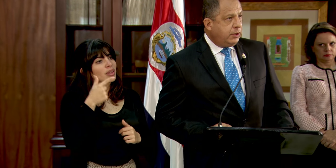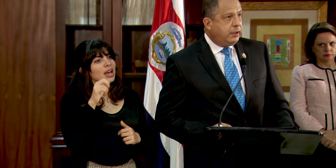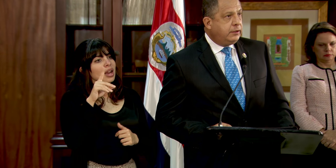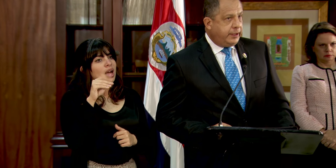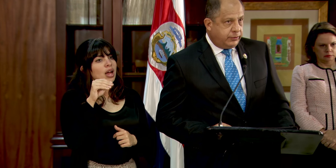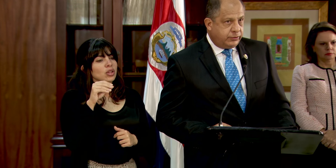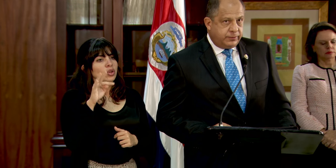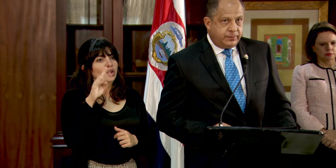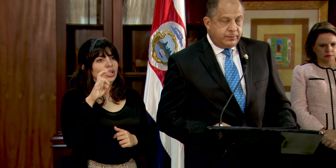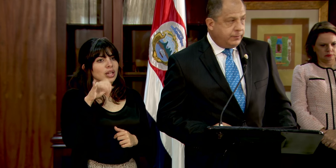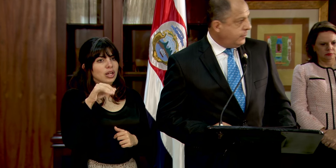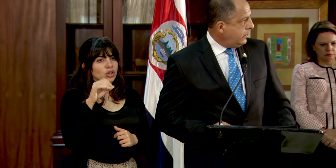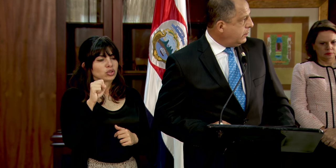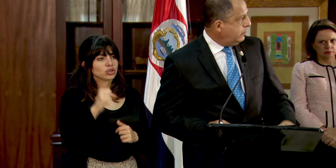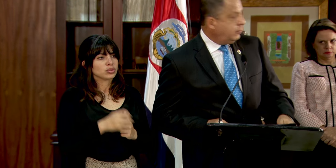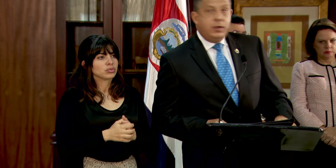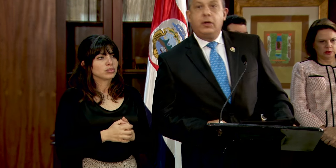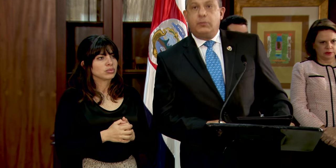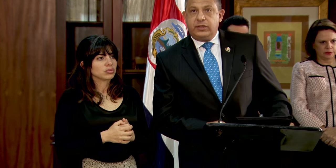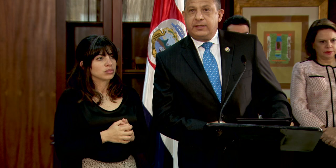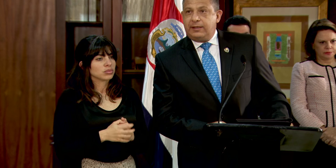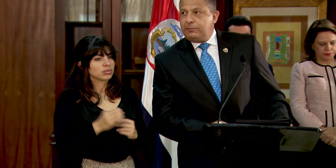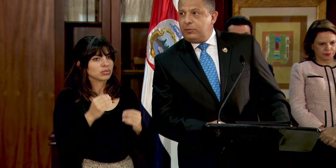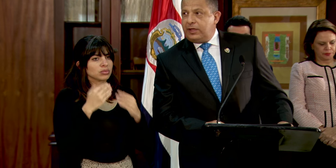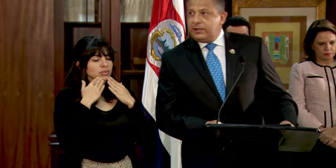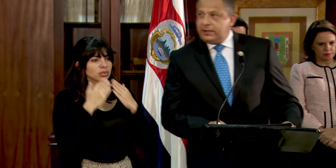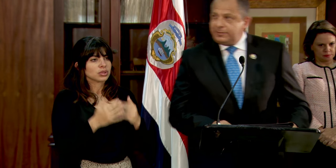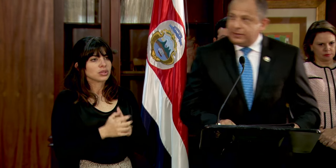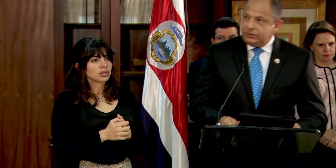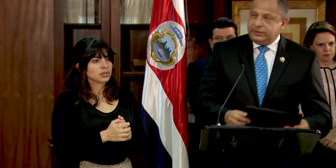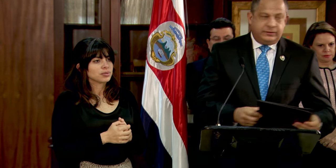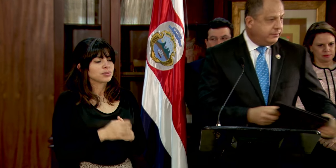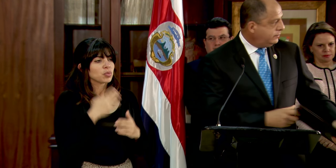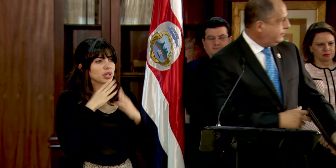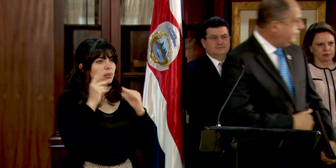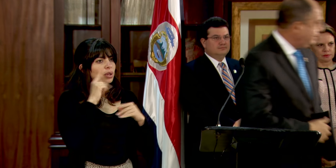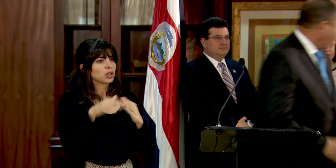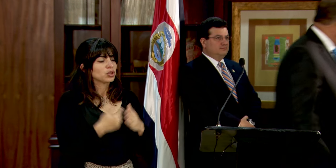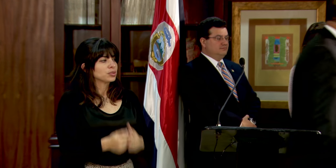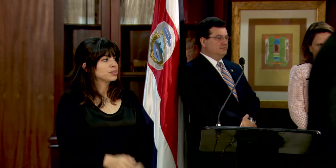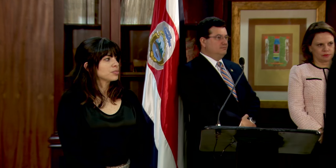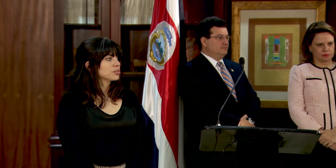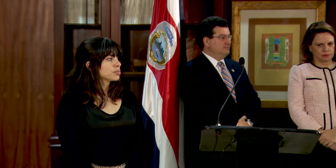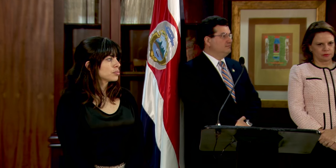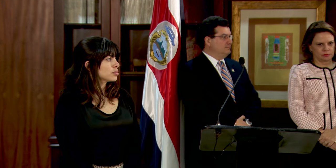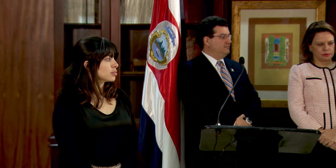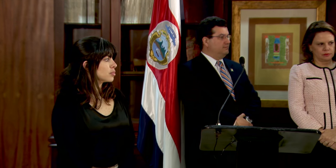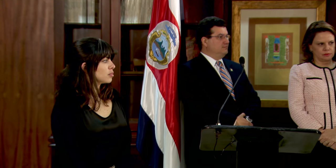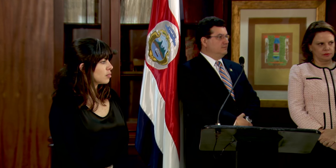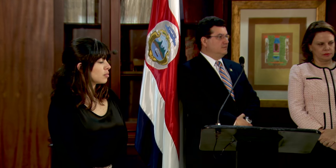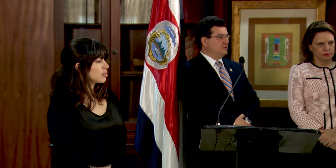don Gerardo Trejos. Muchas tardes, muy buenas tardes para todos. Muchas gracias, señor presidente.